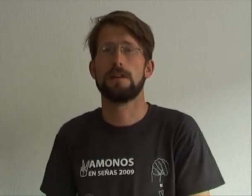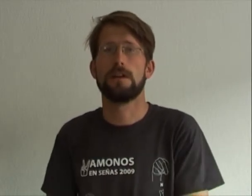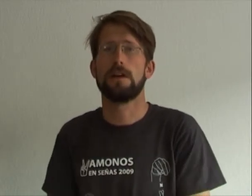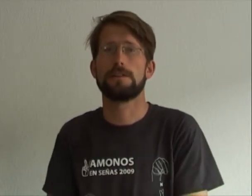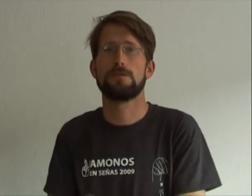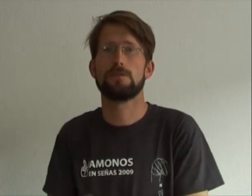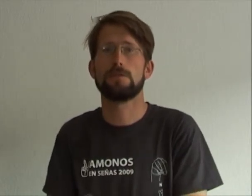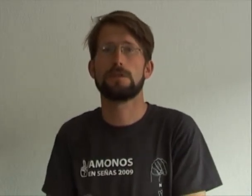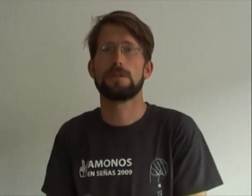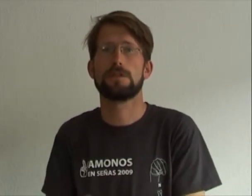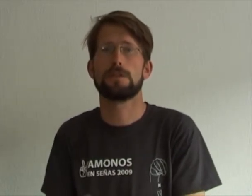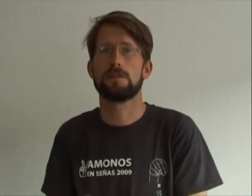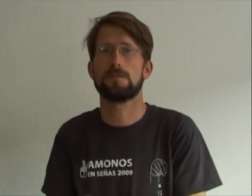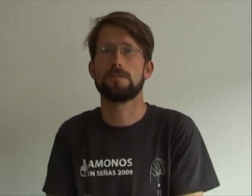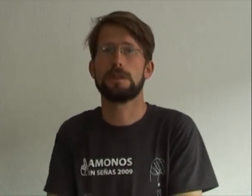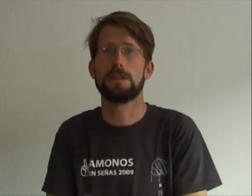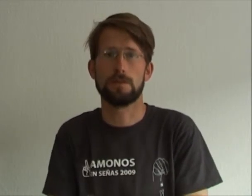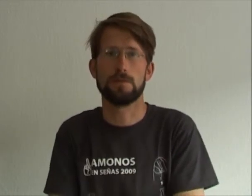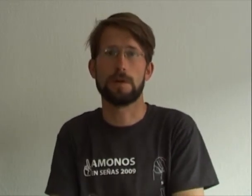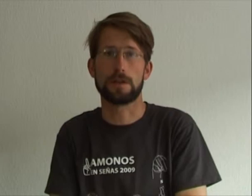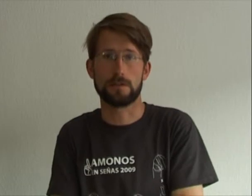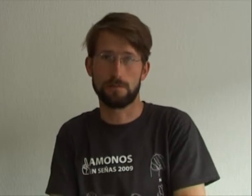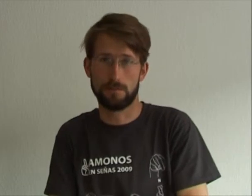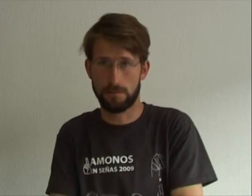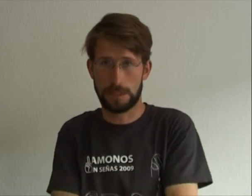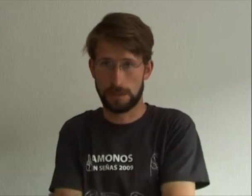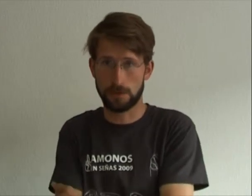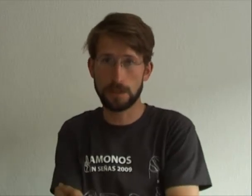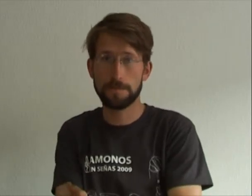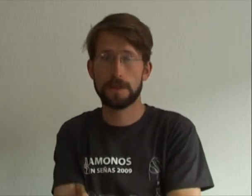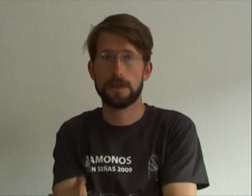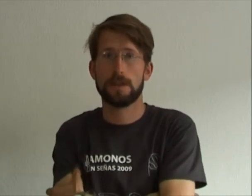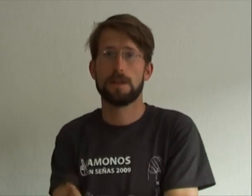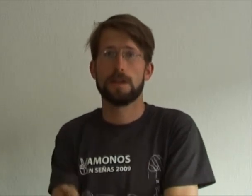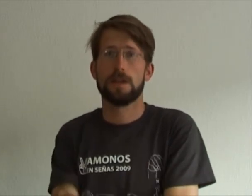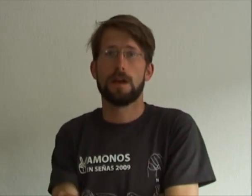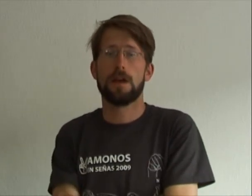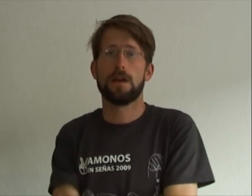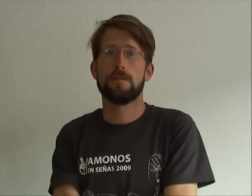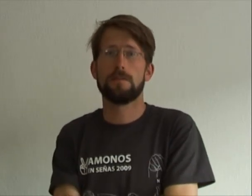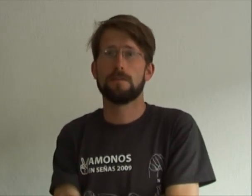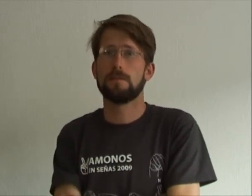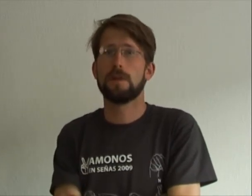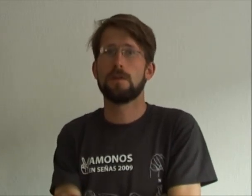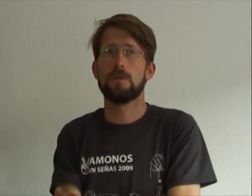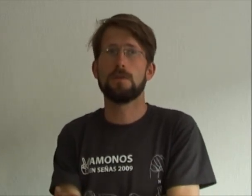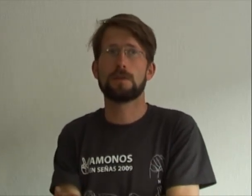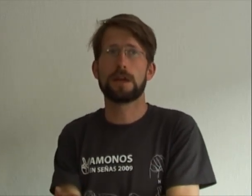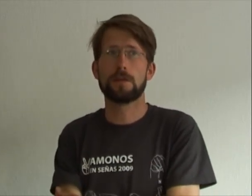instituciones de o para gente sorda. Lo queremos